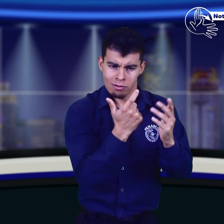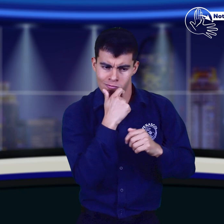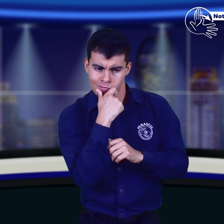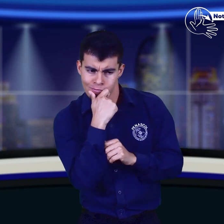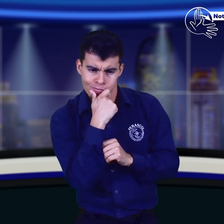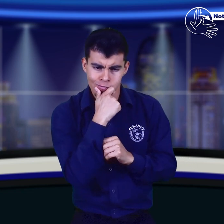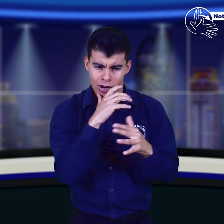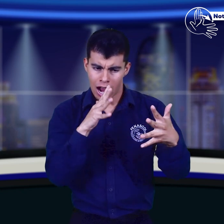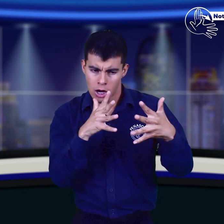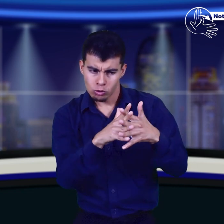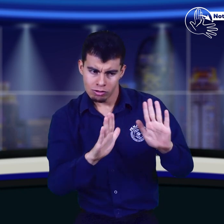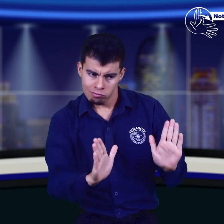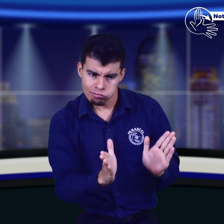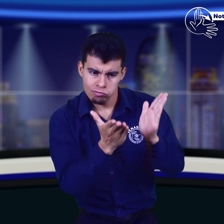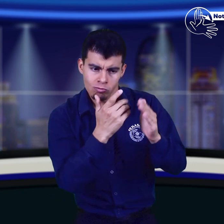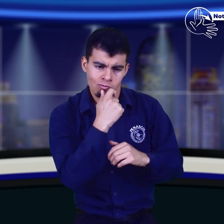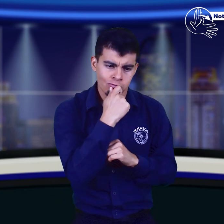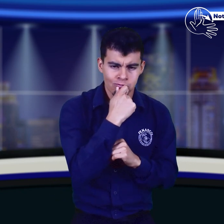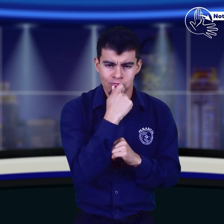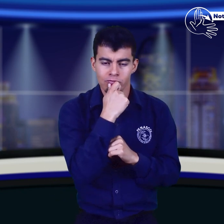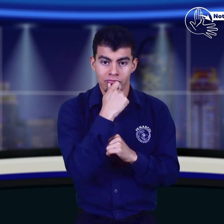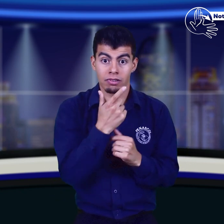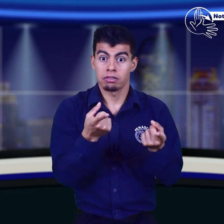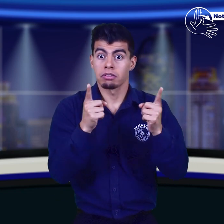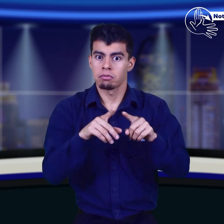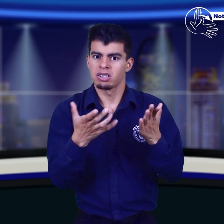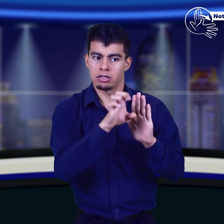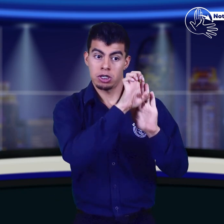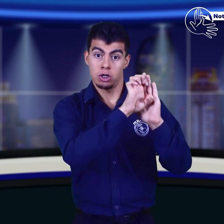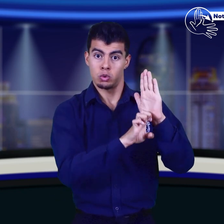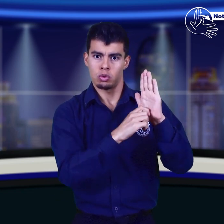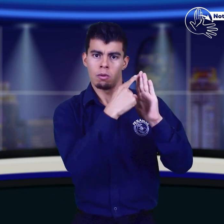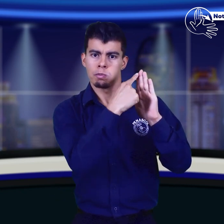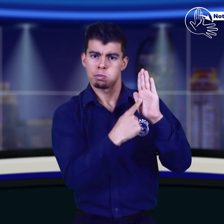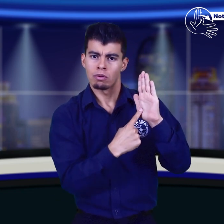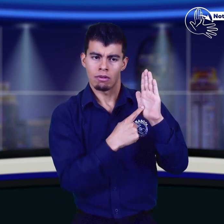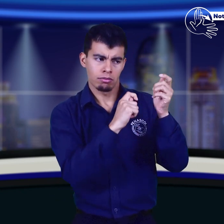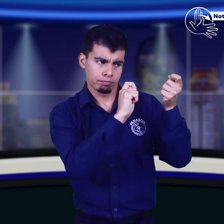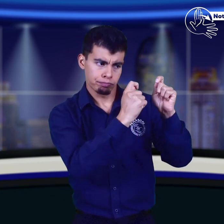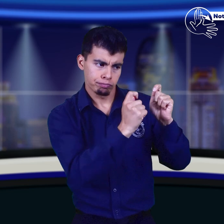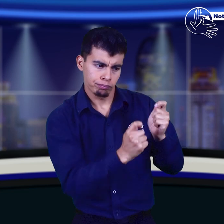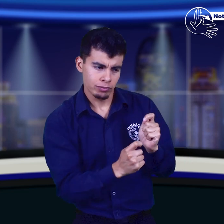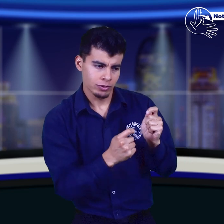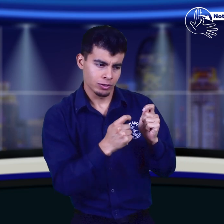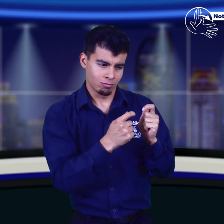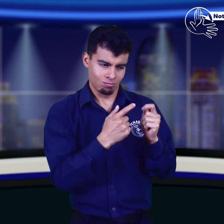modificaciones a los Estatutos ante la necesidad de solucionar diferentes procesos.